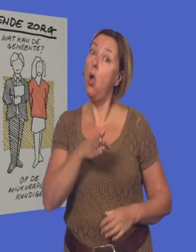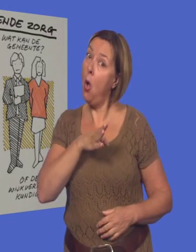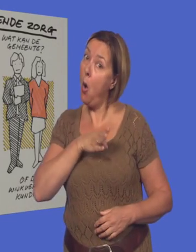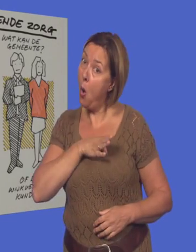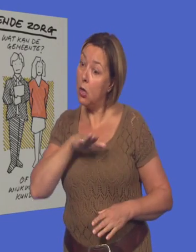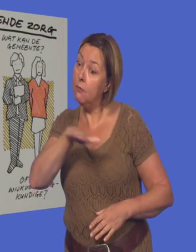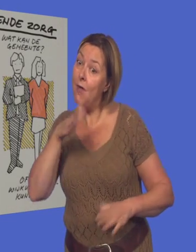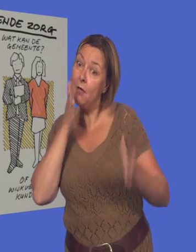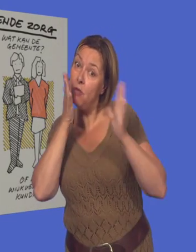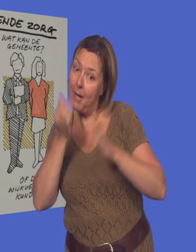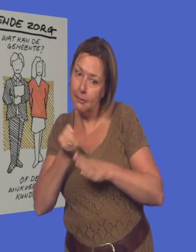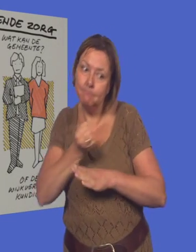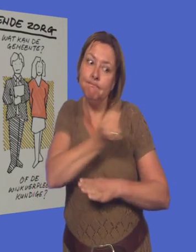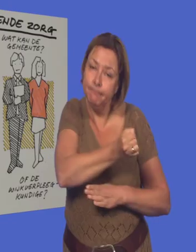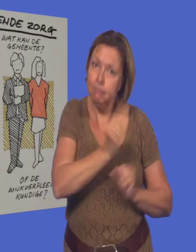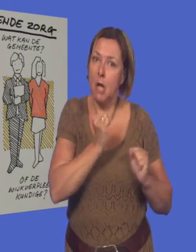ingeschakeld.